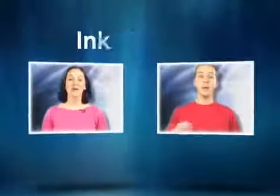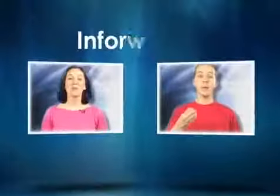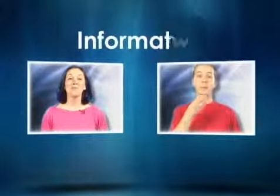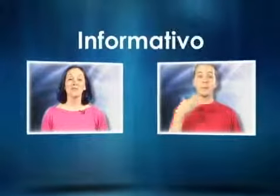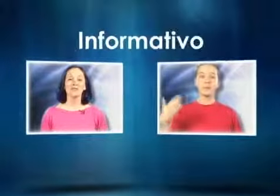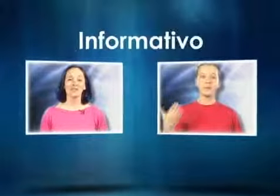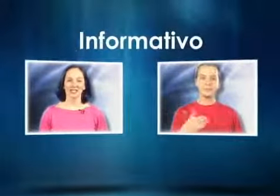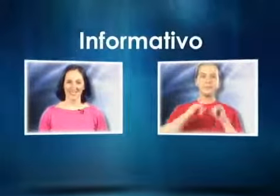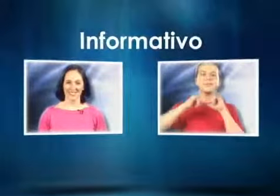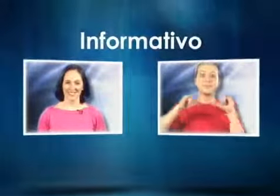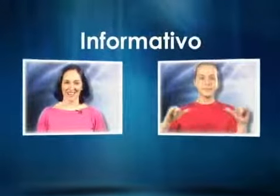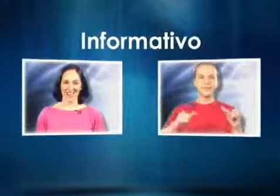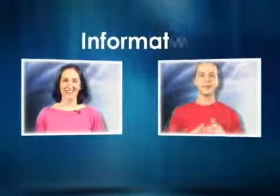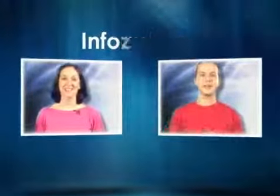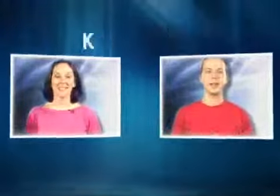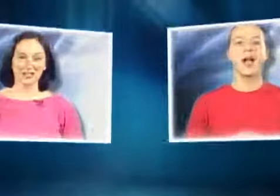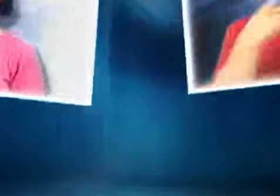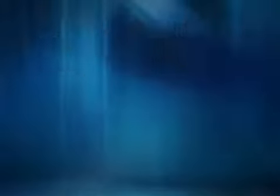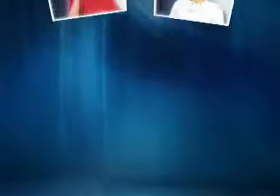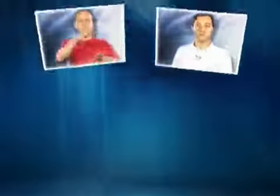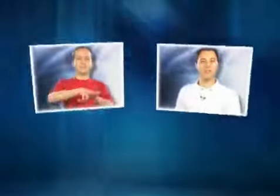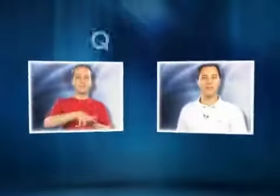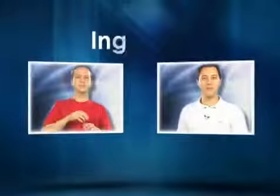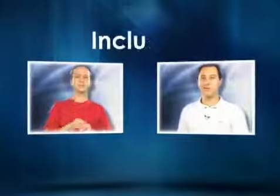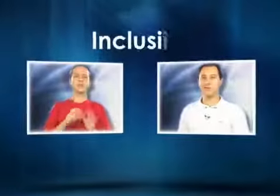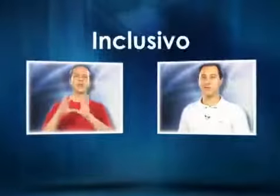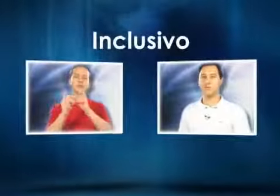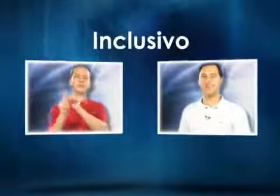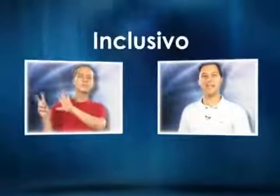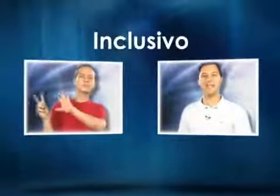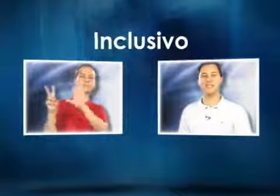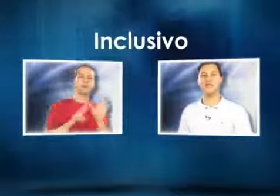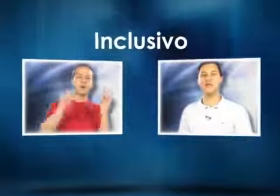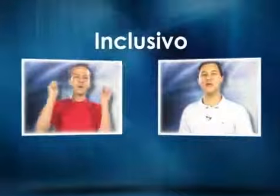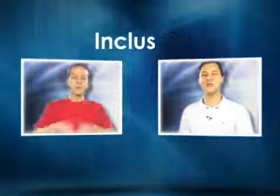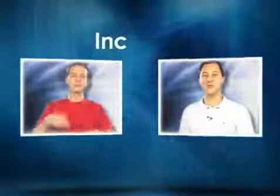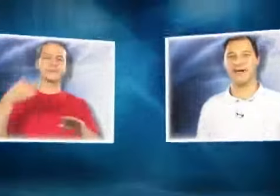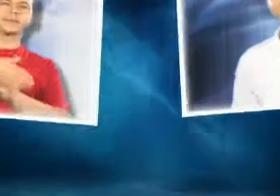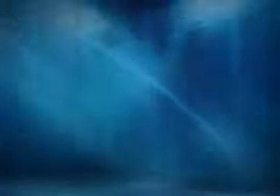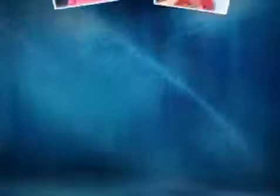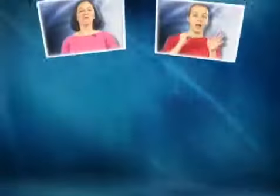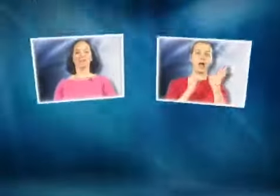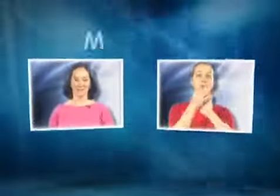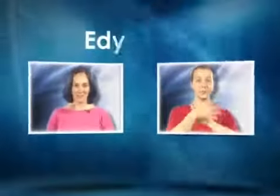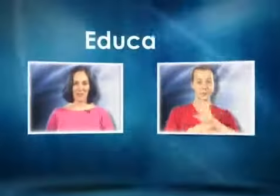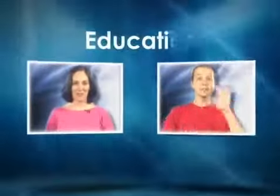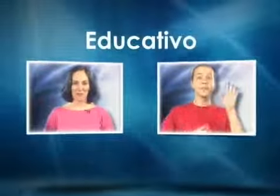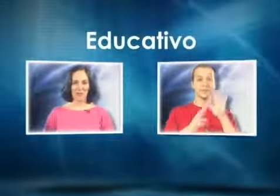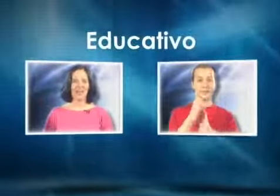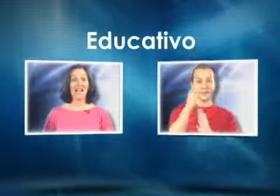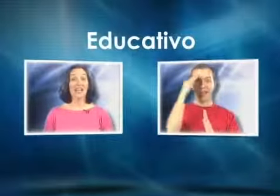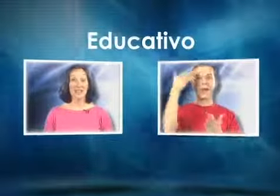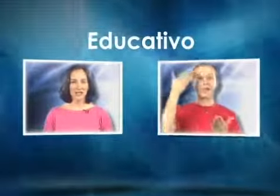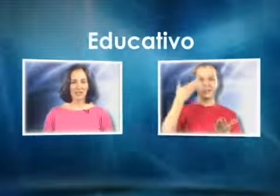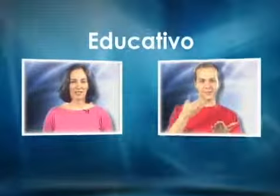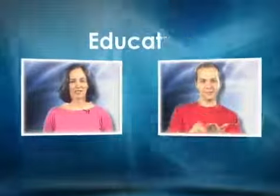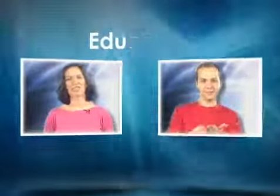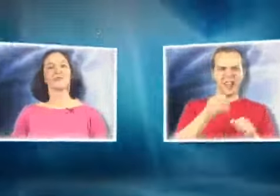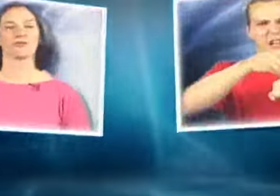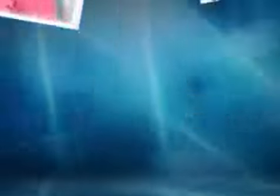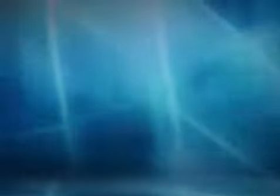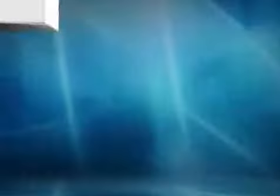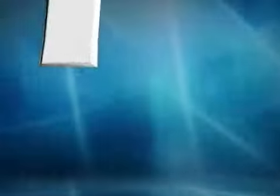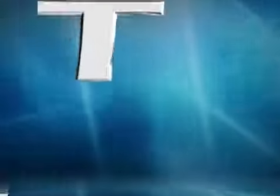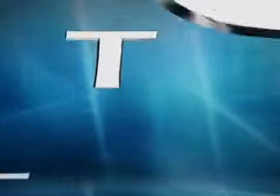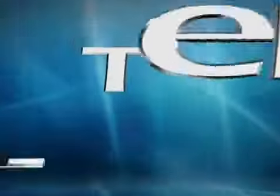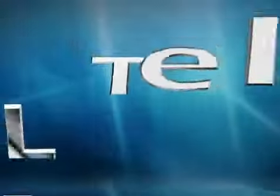E uma boa notícia, a Cidade Lima. Toda semana você poderá acessar o nosso site. A ONG Vez da Voz acredita